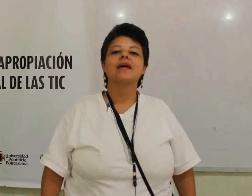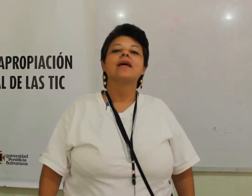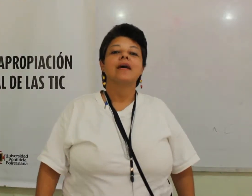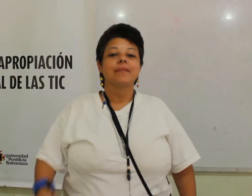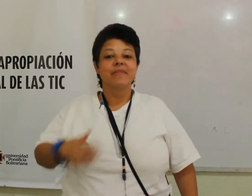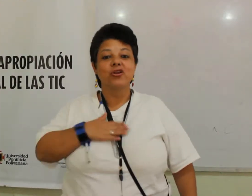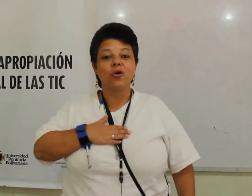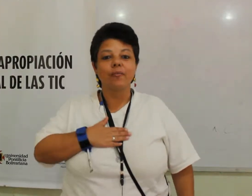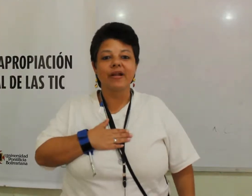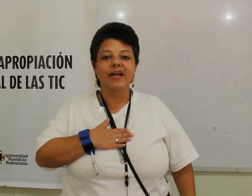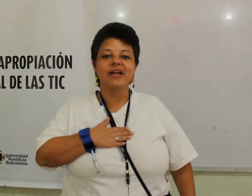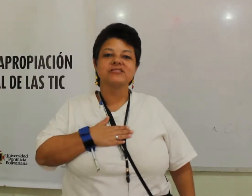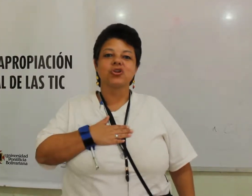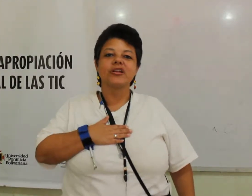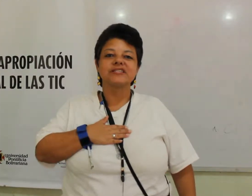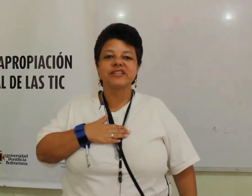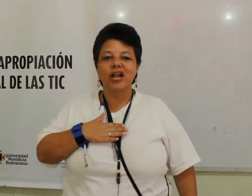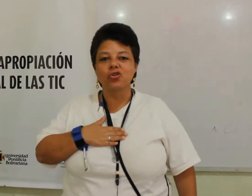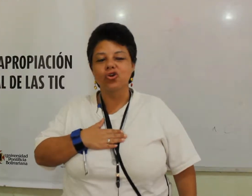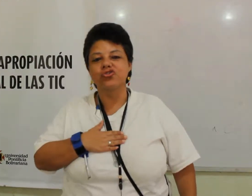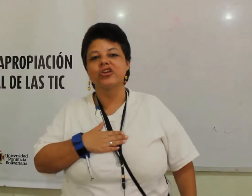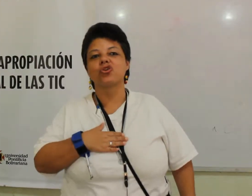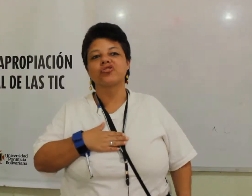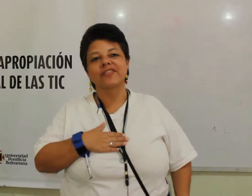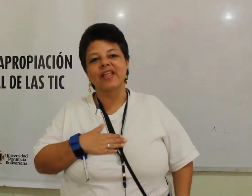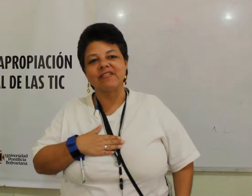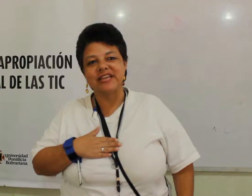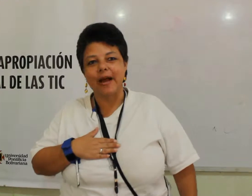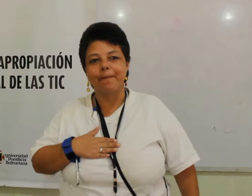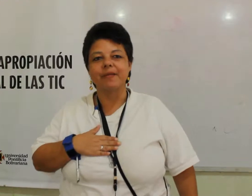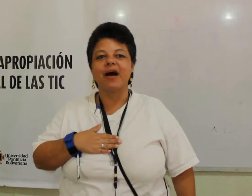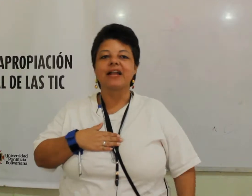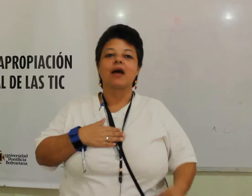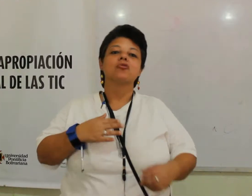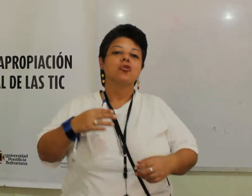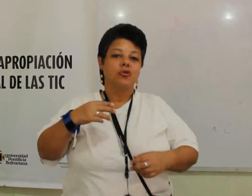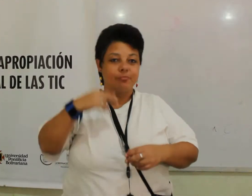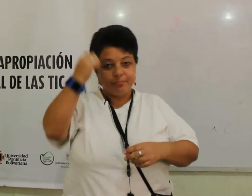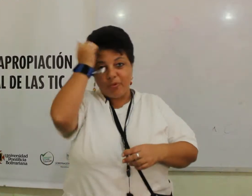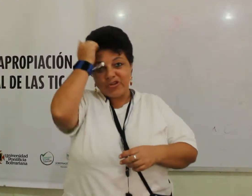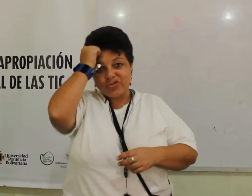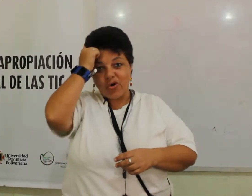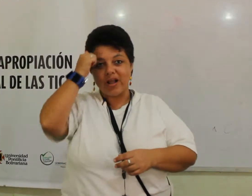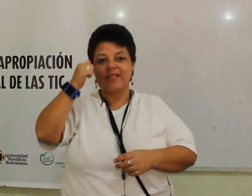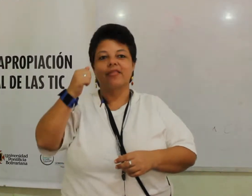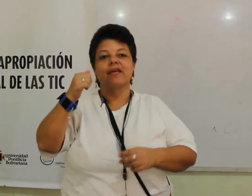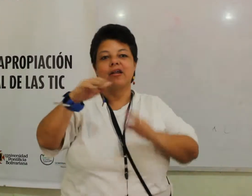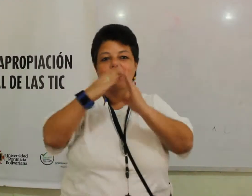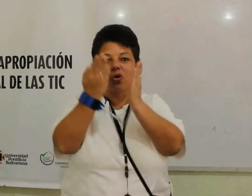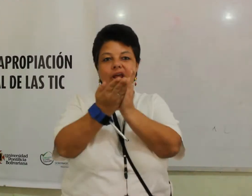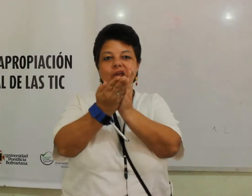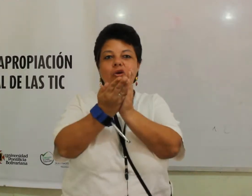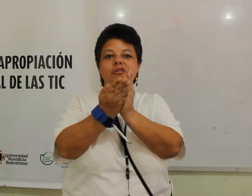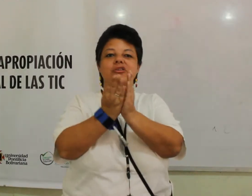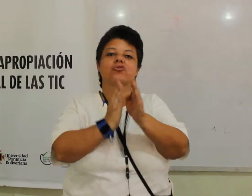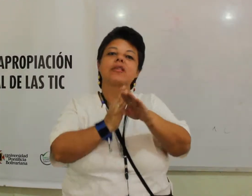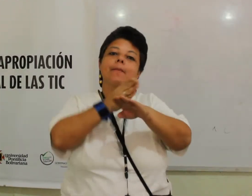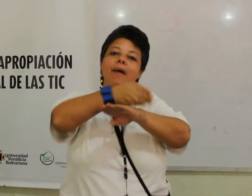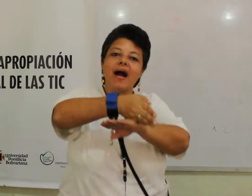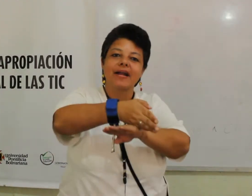Mi nombre es Leonester, soy docente de la física primaria, profesora del colegio del padre.